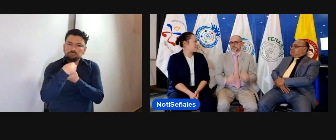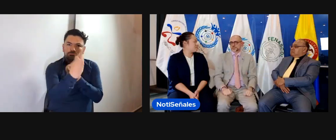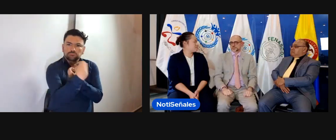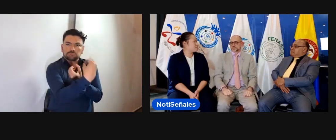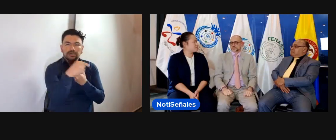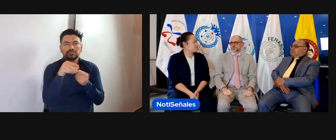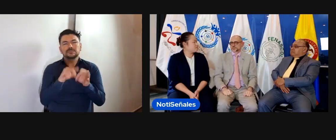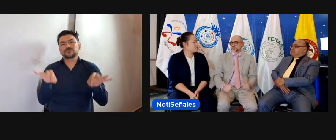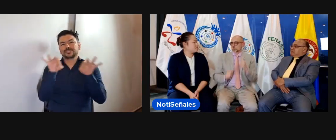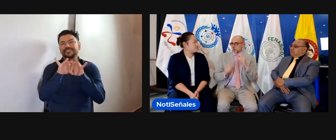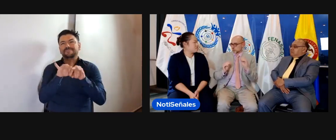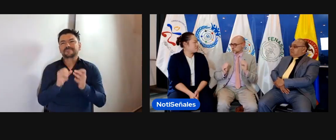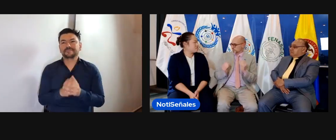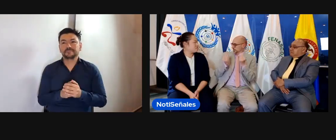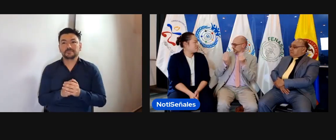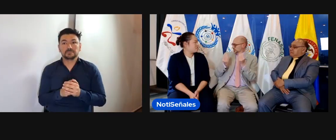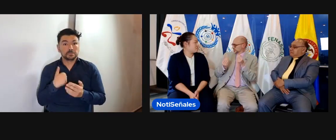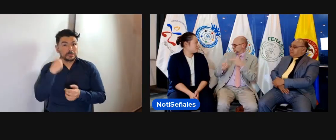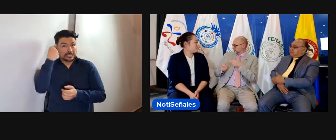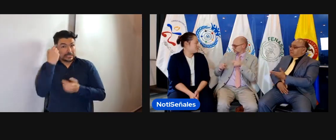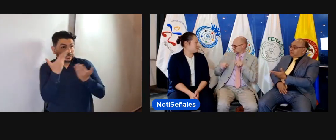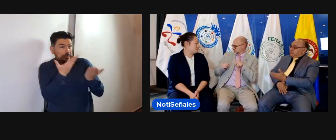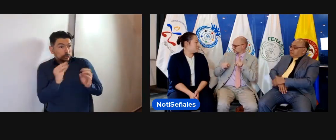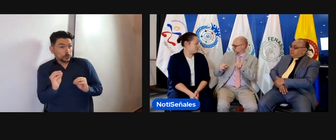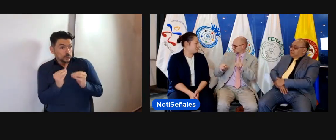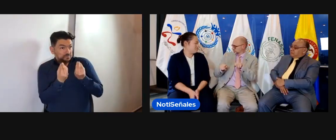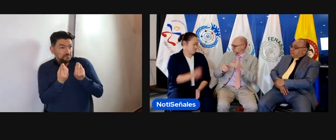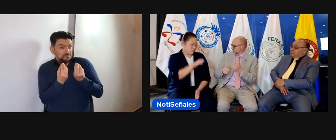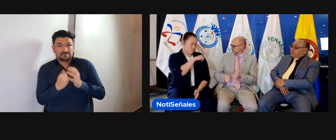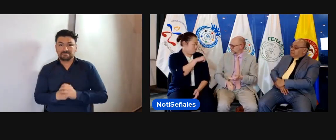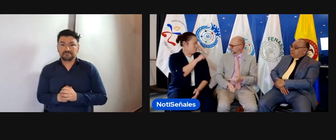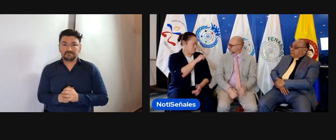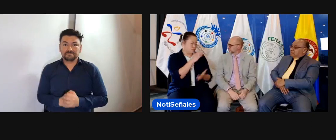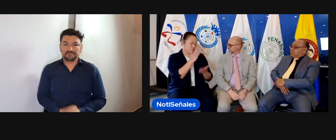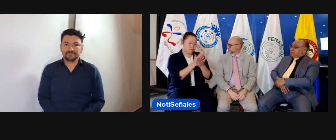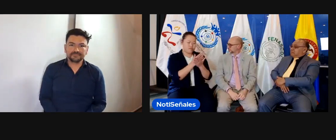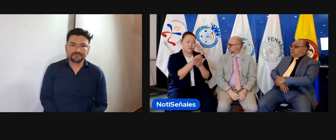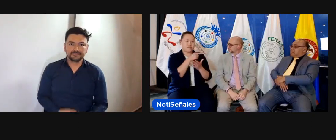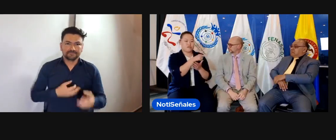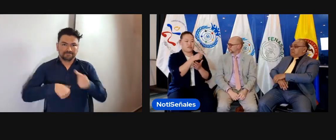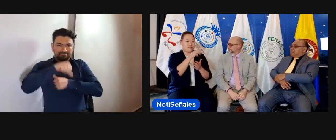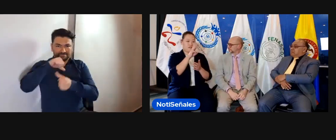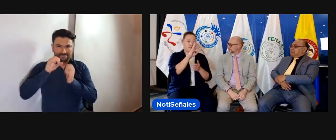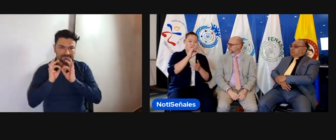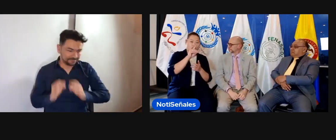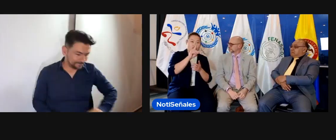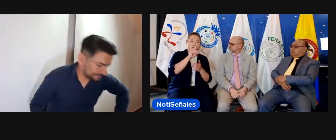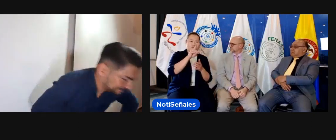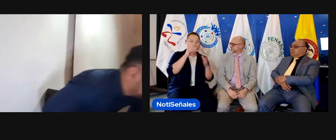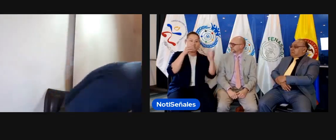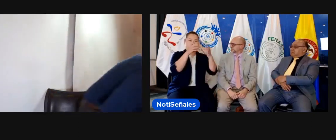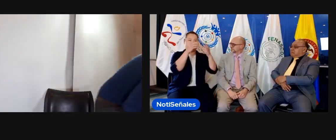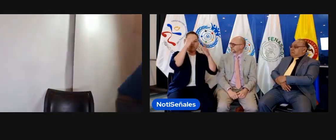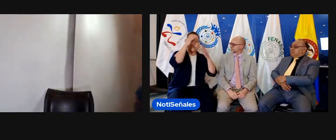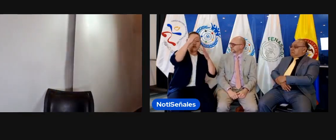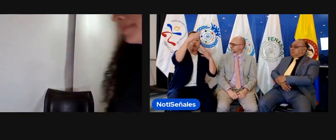que cada vez haya más personas en las asociaciones. ¿Tú piensas lo mismo, Elizabeth? ¿Desde la sección de jóvenes?